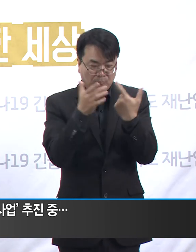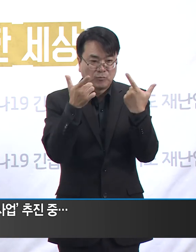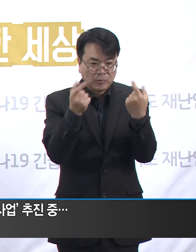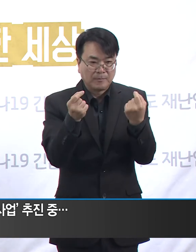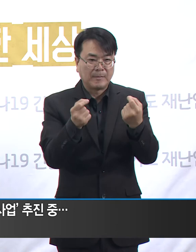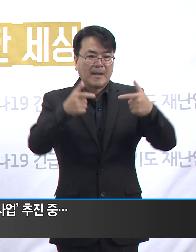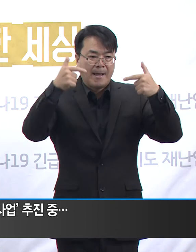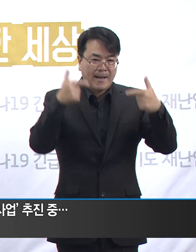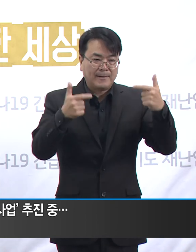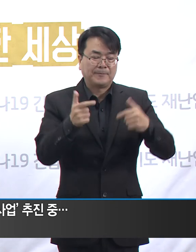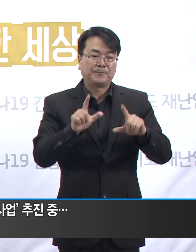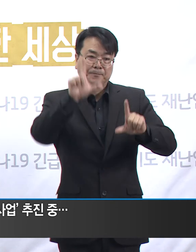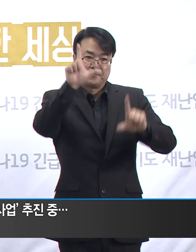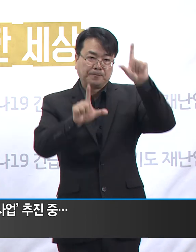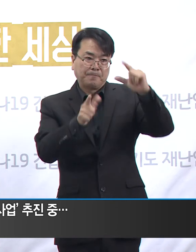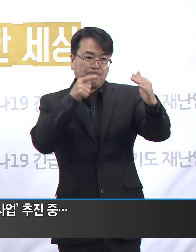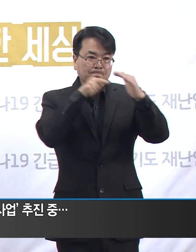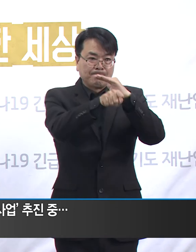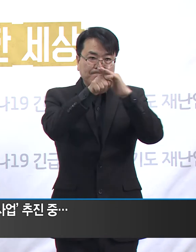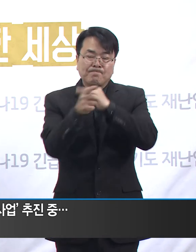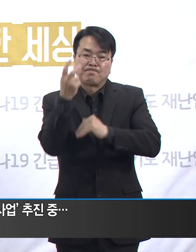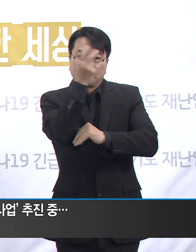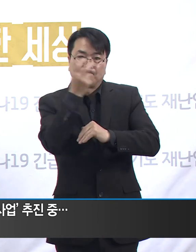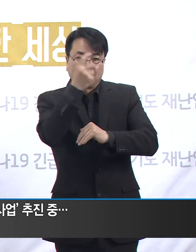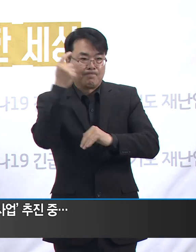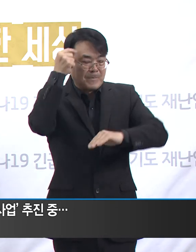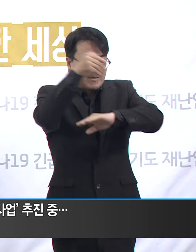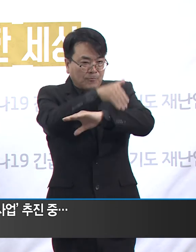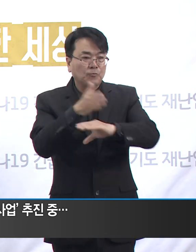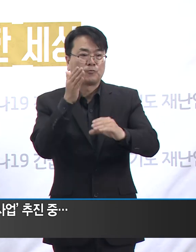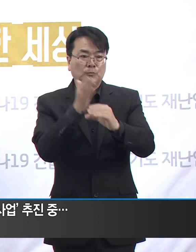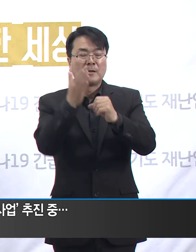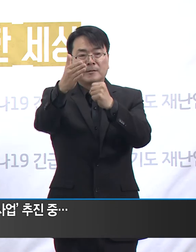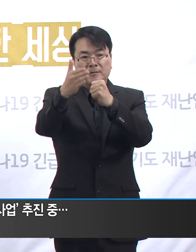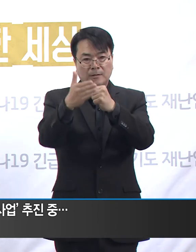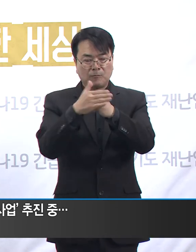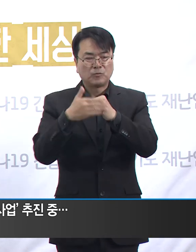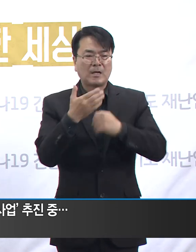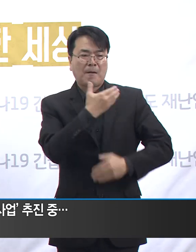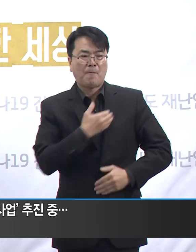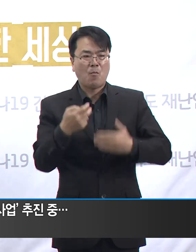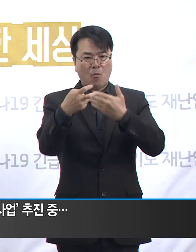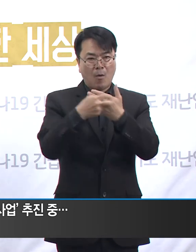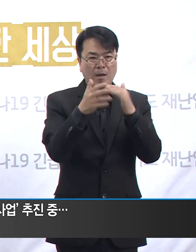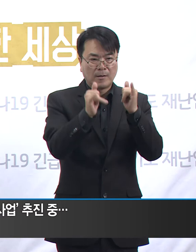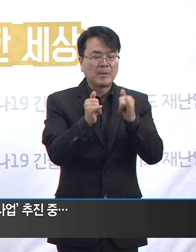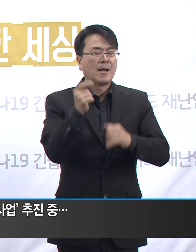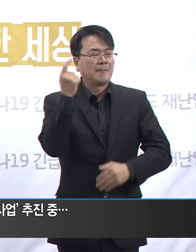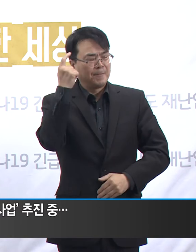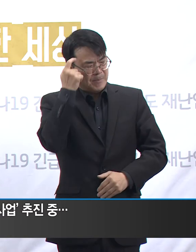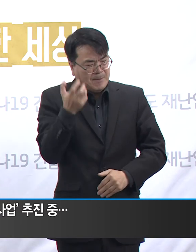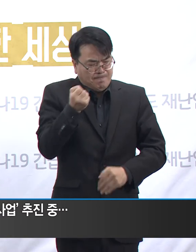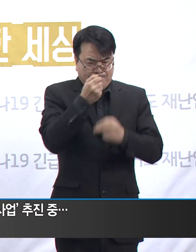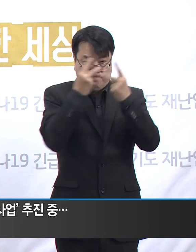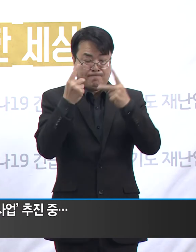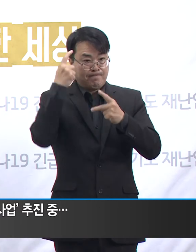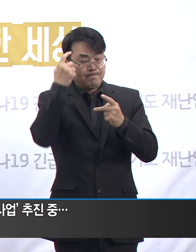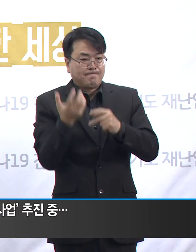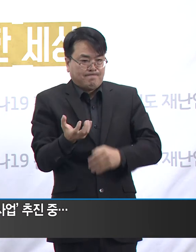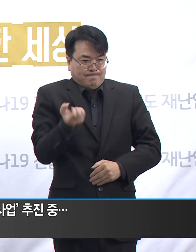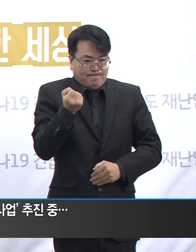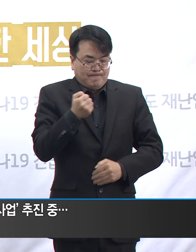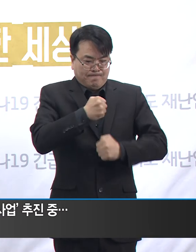점검을 강화할 예정이니 일선 담당자들께서는 방역 업무의 사명과 경각심을 가지고 임해주시기